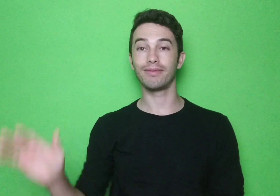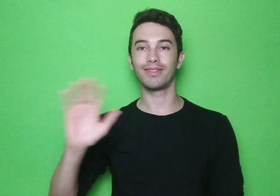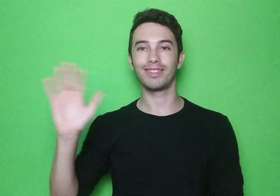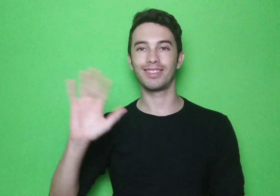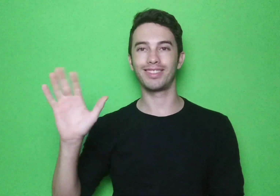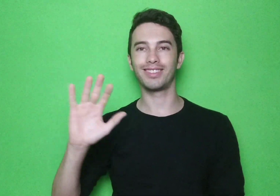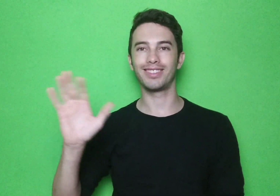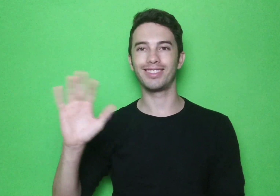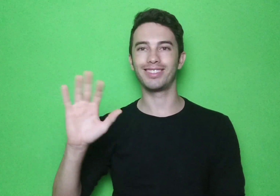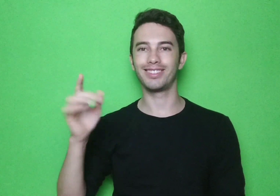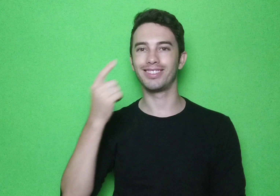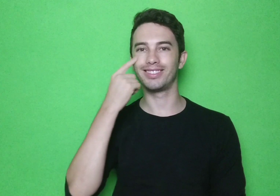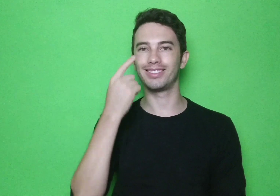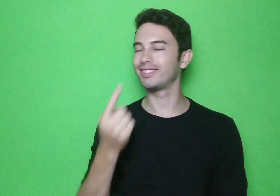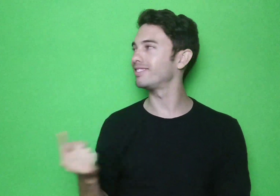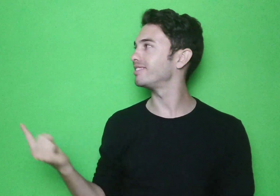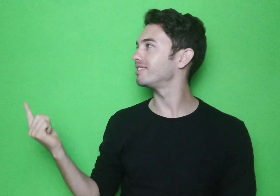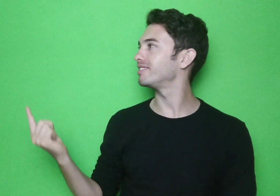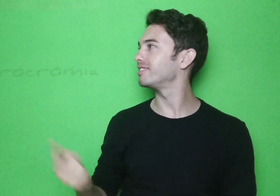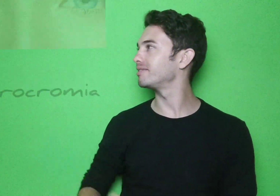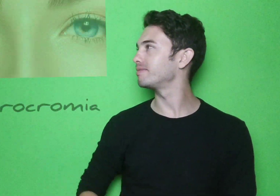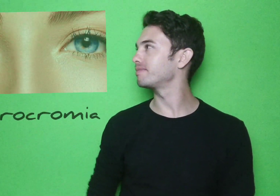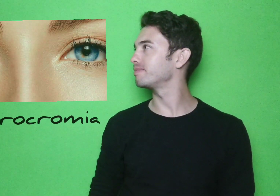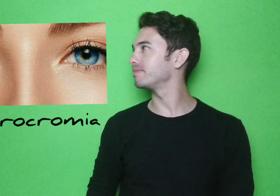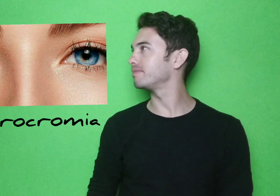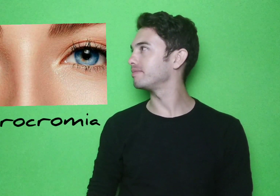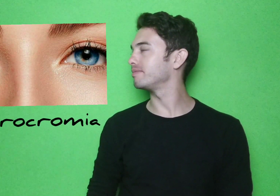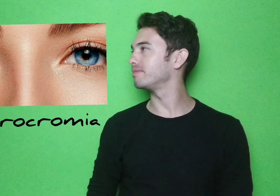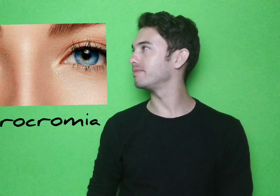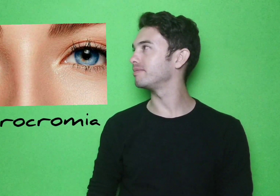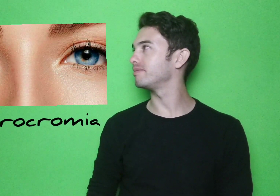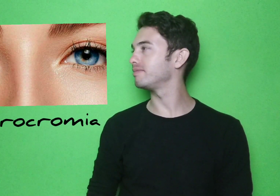Fala pessoal, vejam, heterocromia.